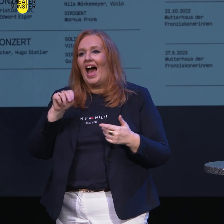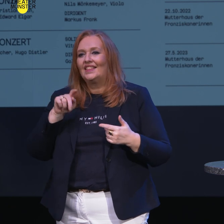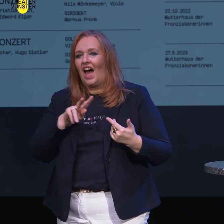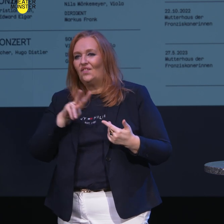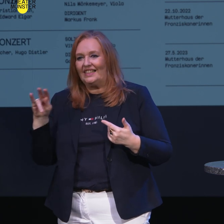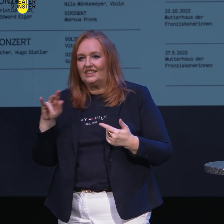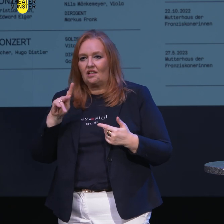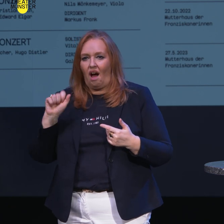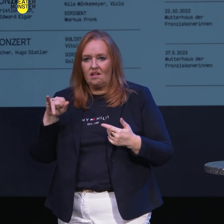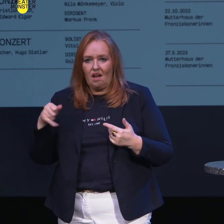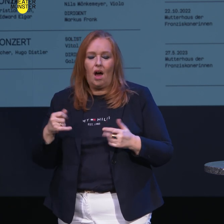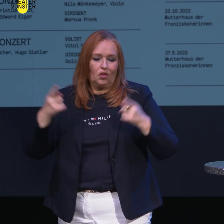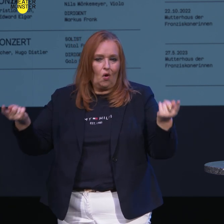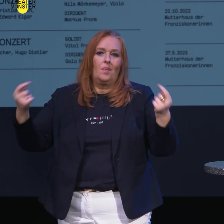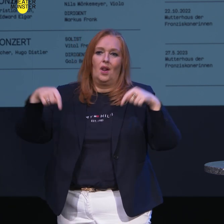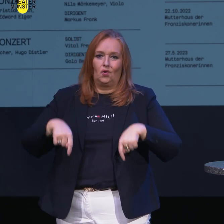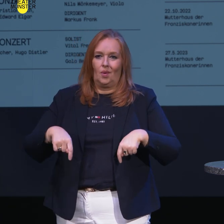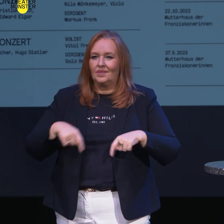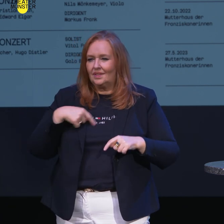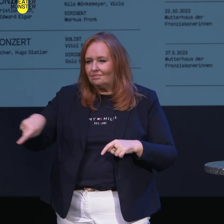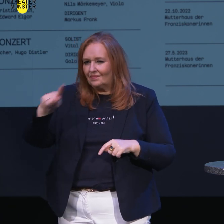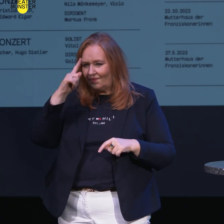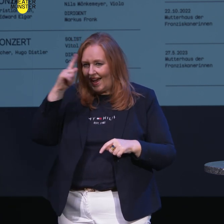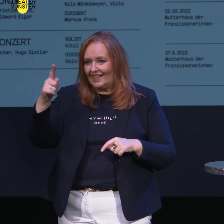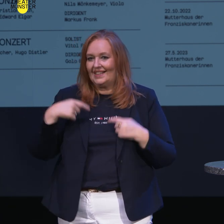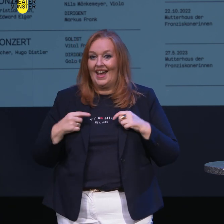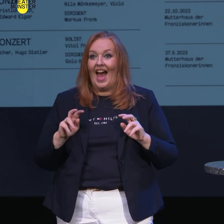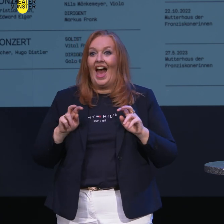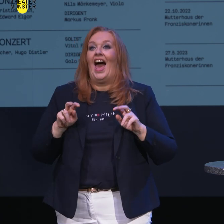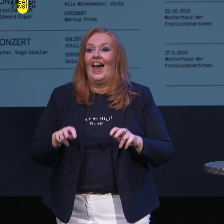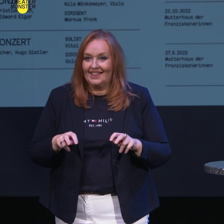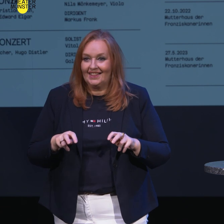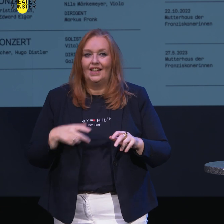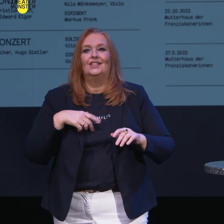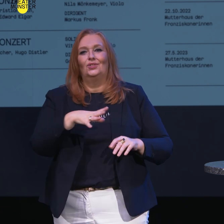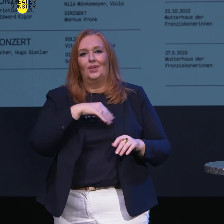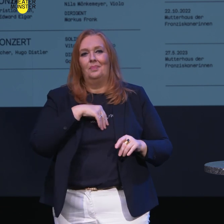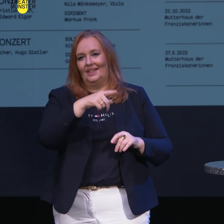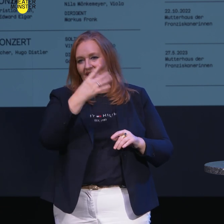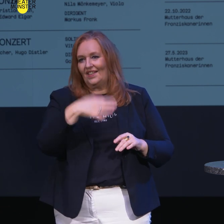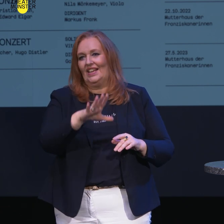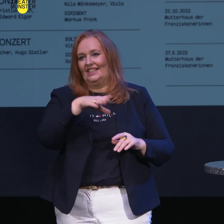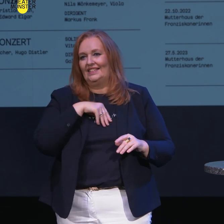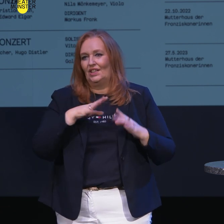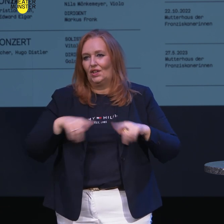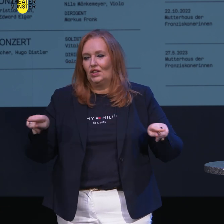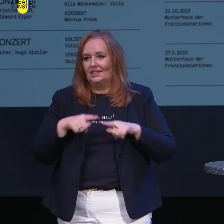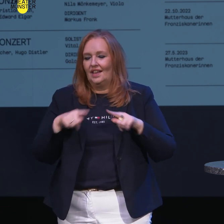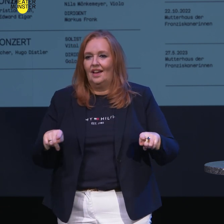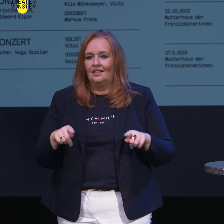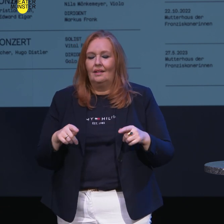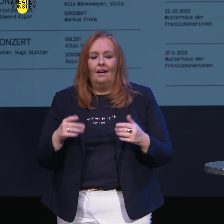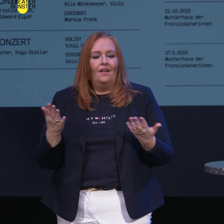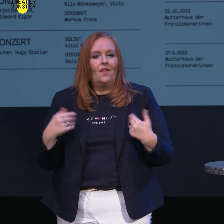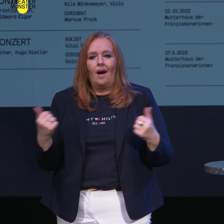noch mal zu uns kommen wird. Sie erinnern sich, mein Antrittskonzert hatte ich mit Anna gegeben und das war